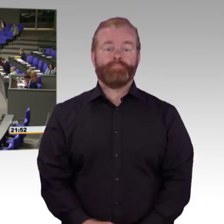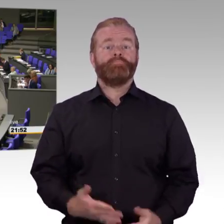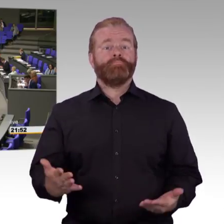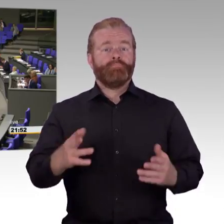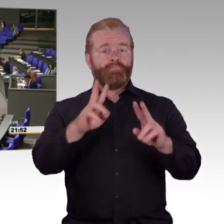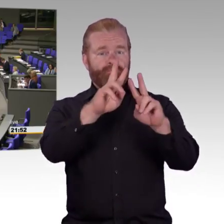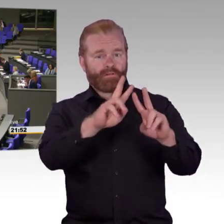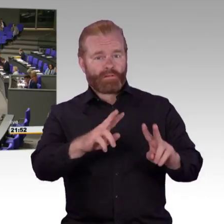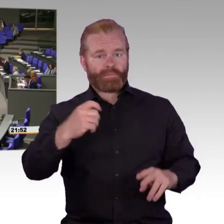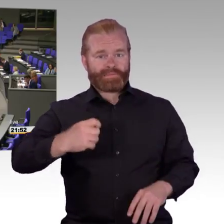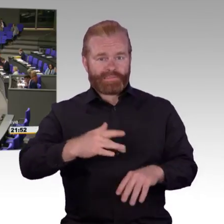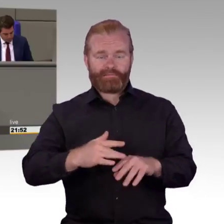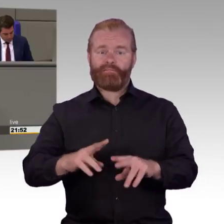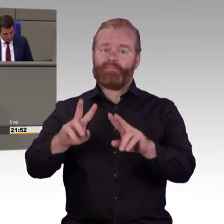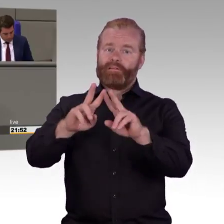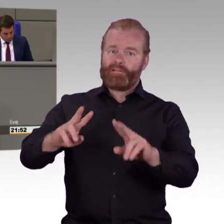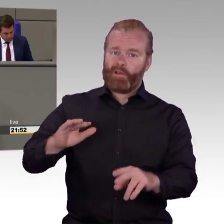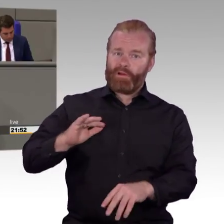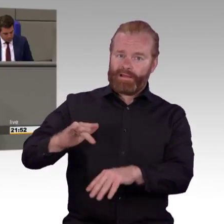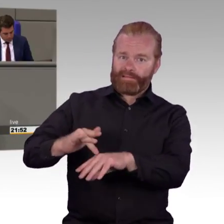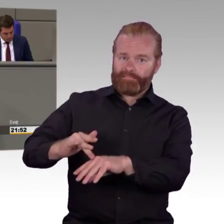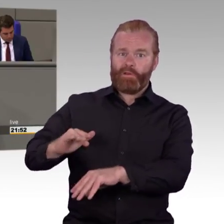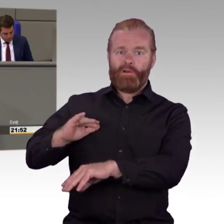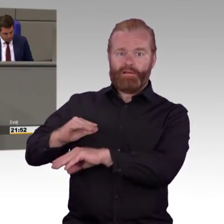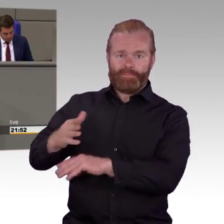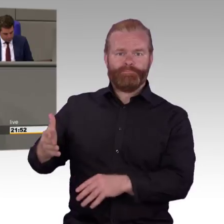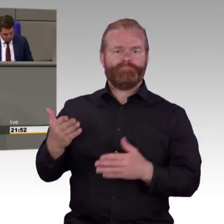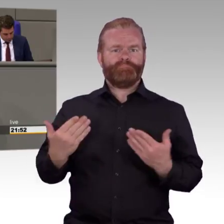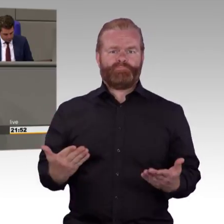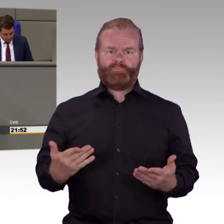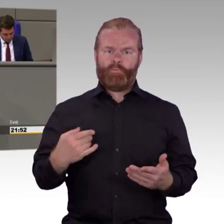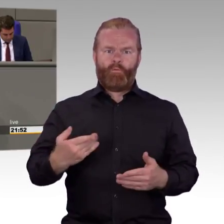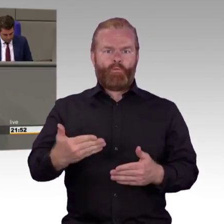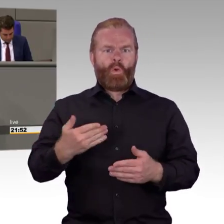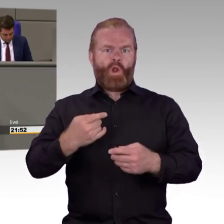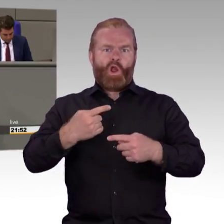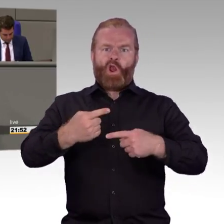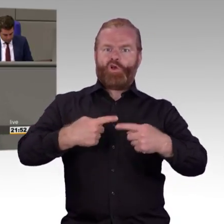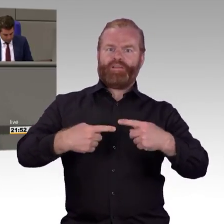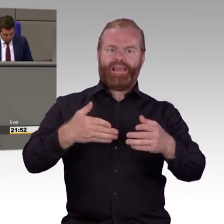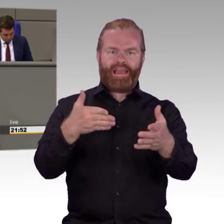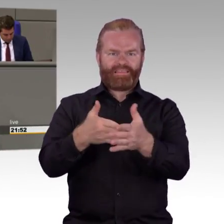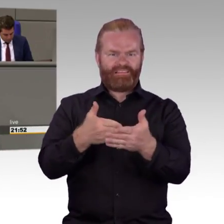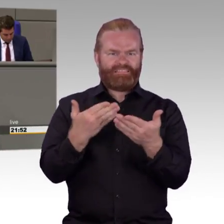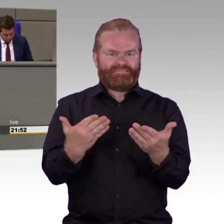Bereichen im SGB III, zur Verlängerung beispielsweise der Maßnahmen für assistierte Ausbildung oder im Bereich der Gerüstbauer,